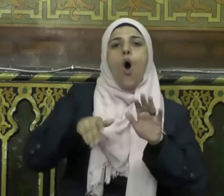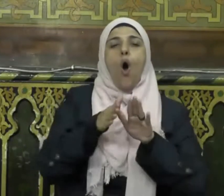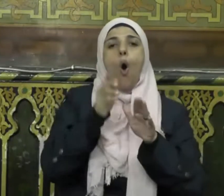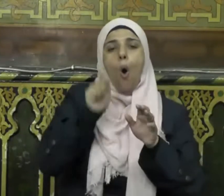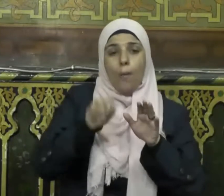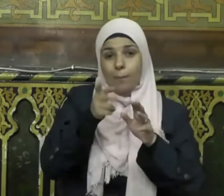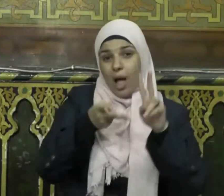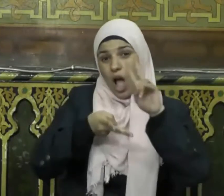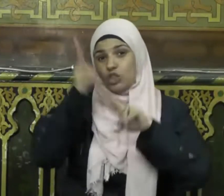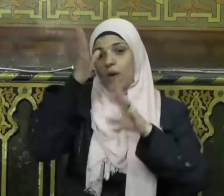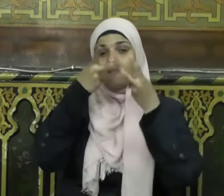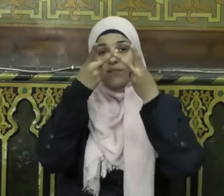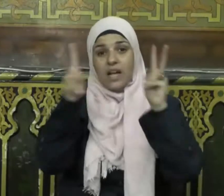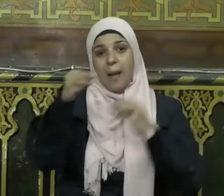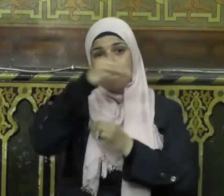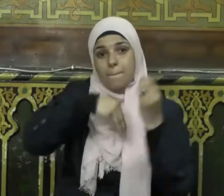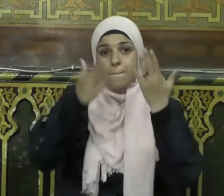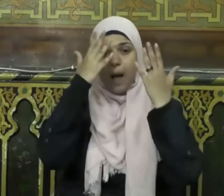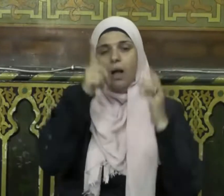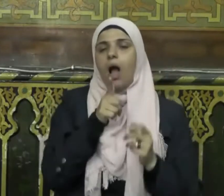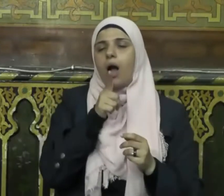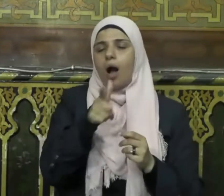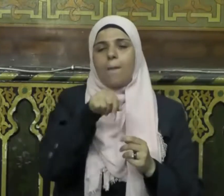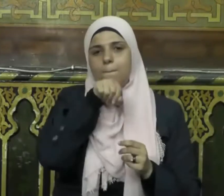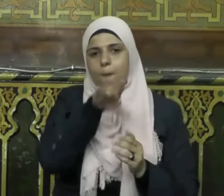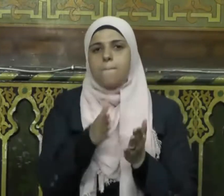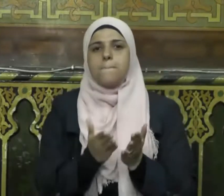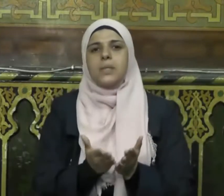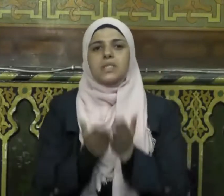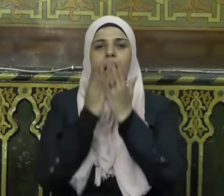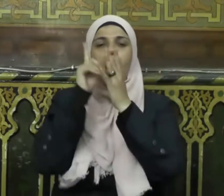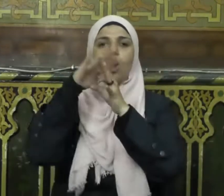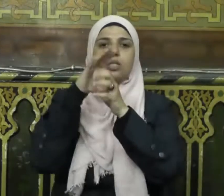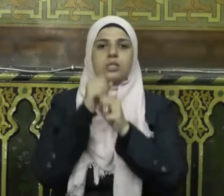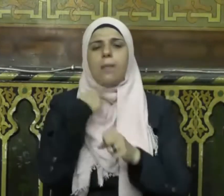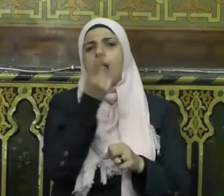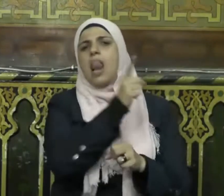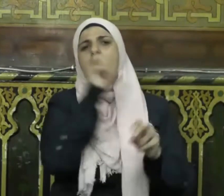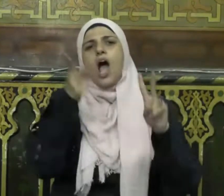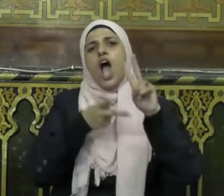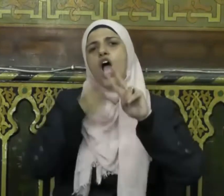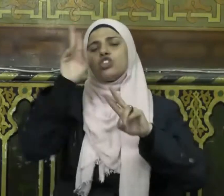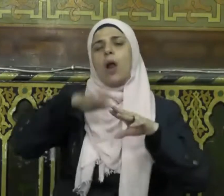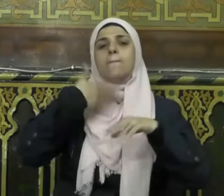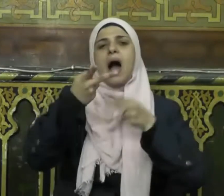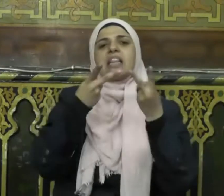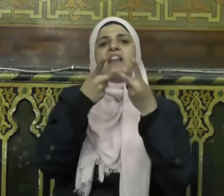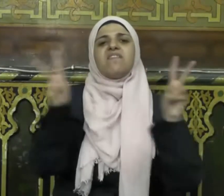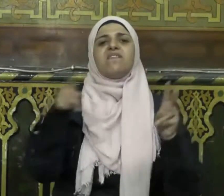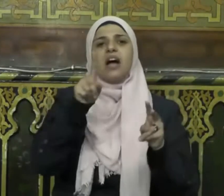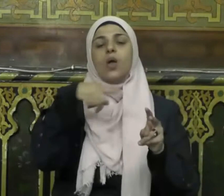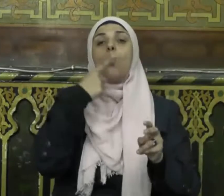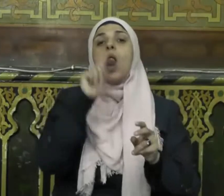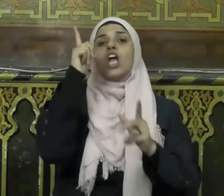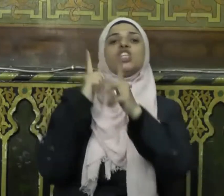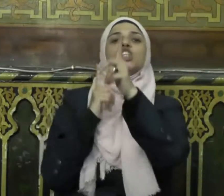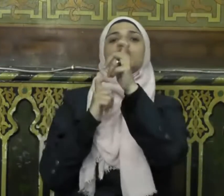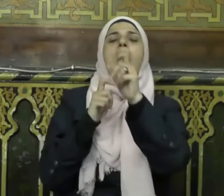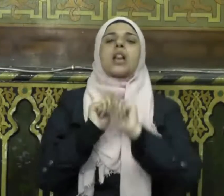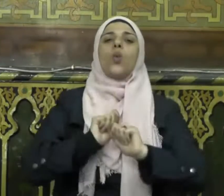بعد فتح مكة بقوله صلى الله عليه وسلم لا هجرة بعد الفتح ولكن جهاد ونية